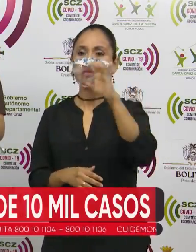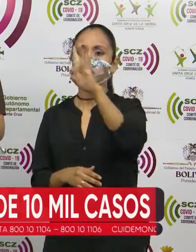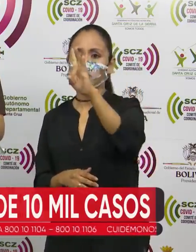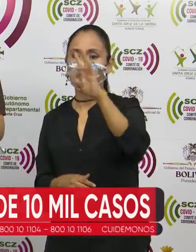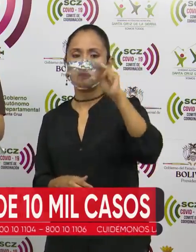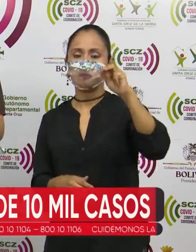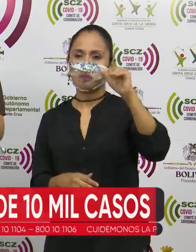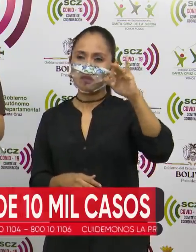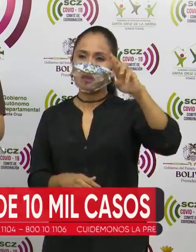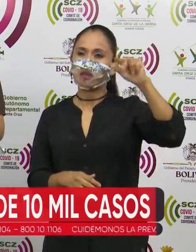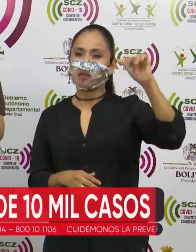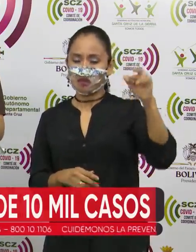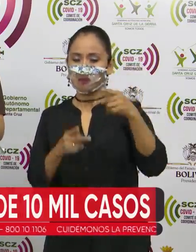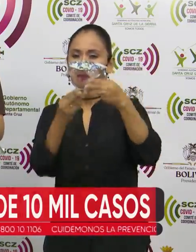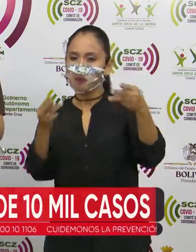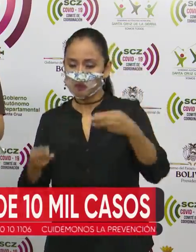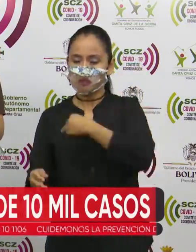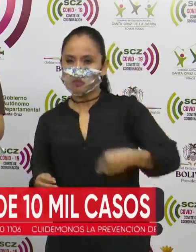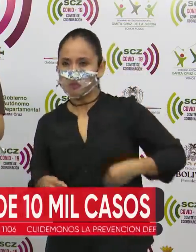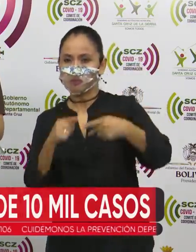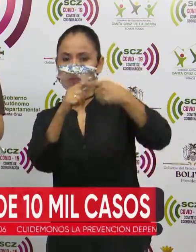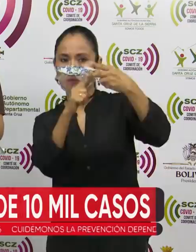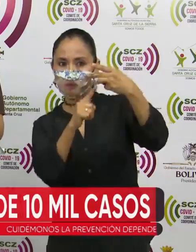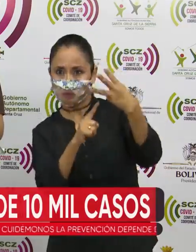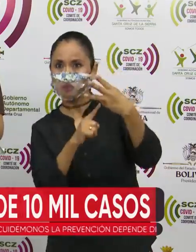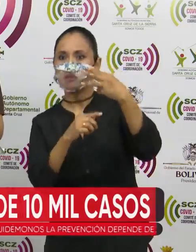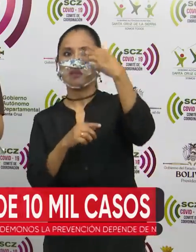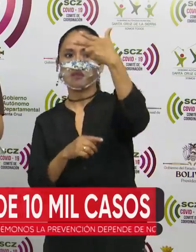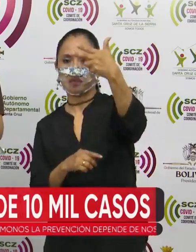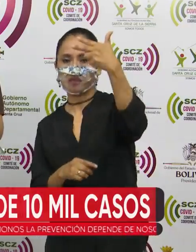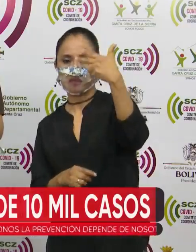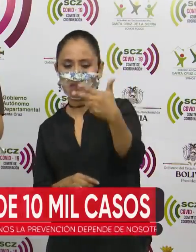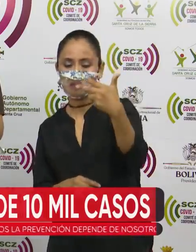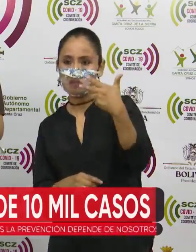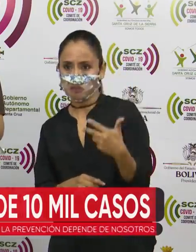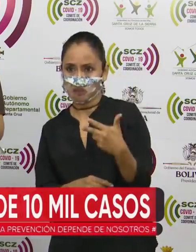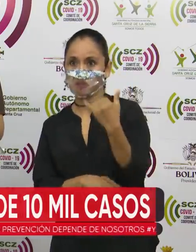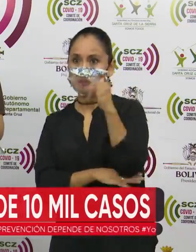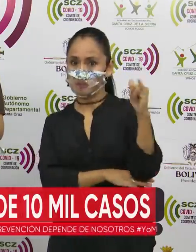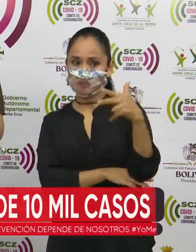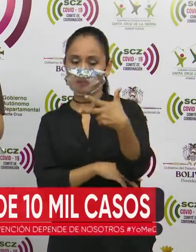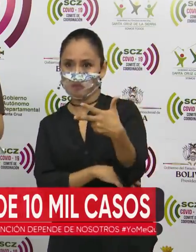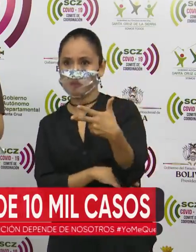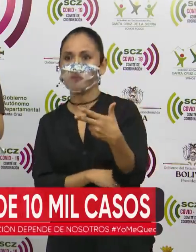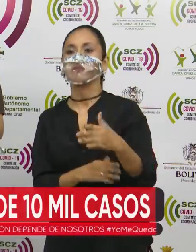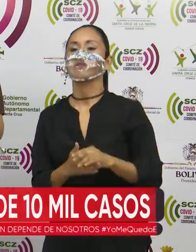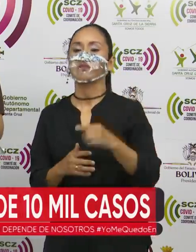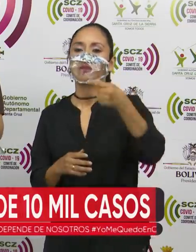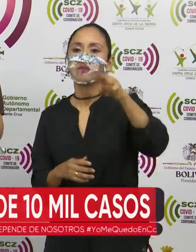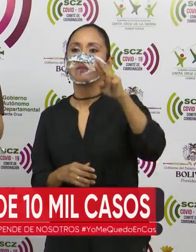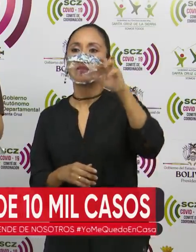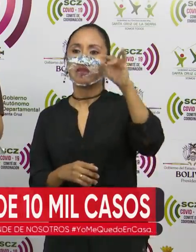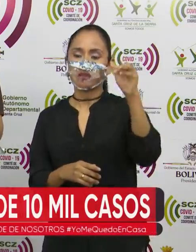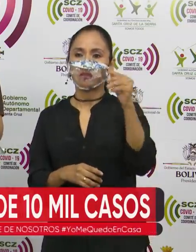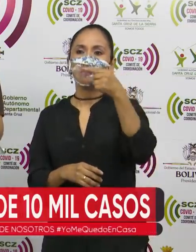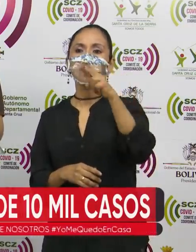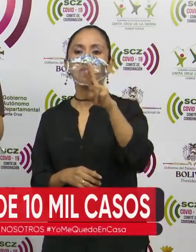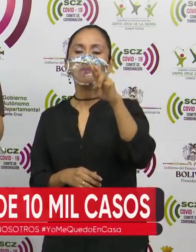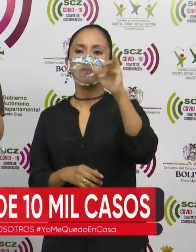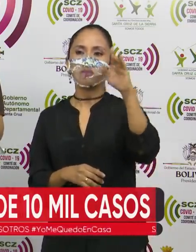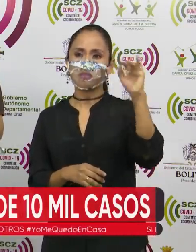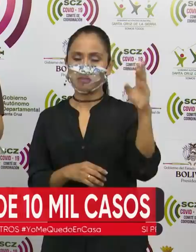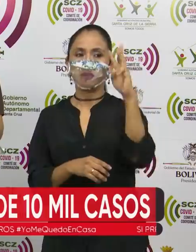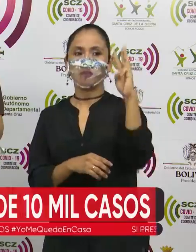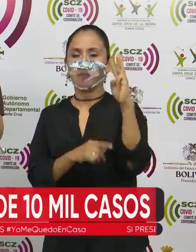Mairana, Pailón y Yapacaní, 3 casos respectivamente. Ascensión, Urubichá y